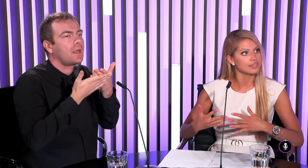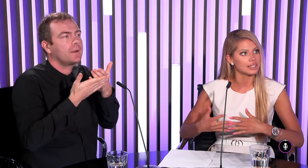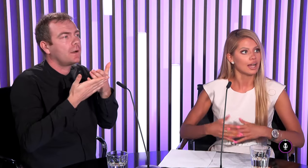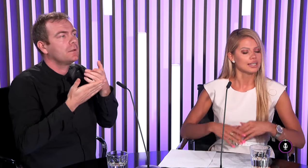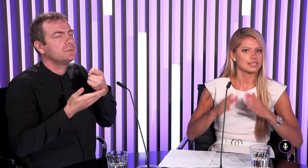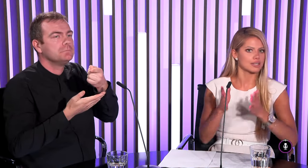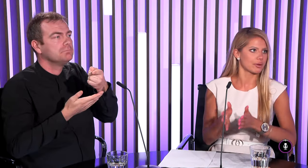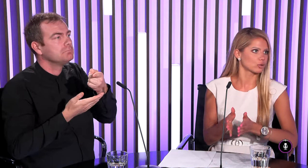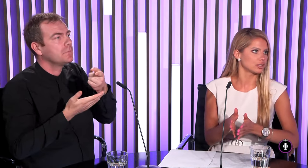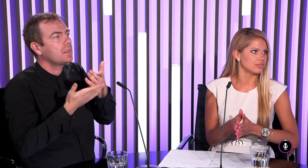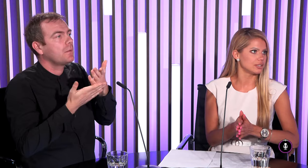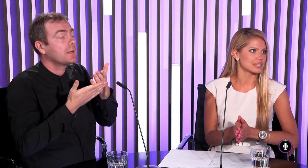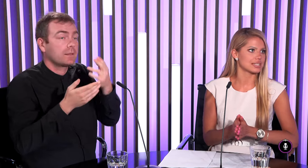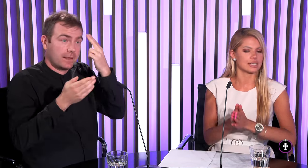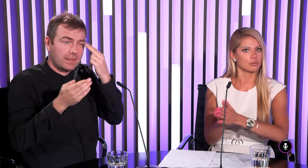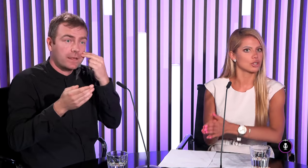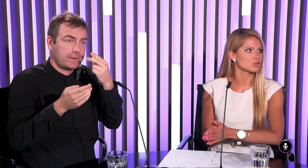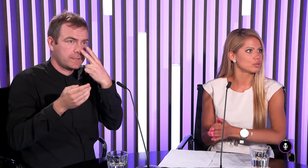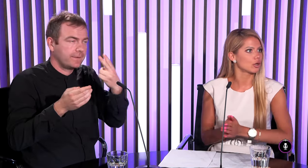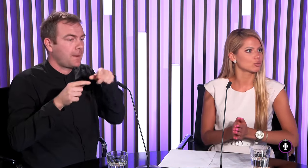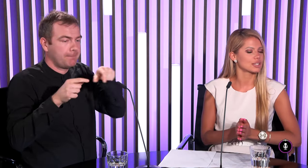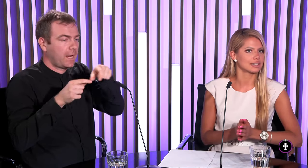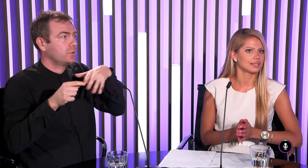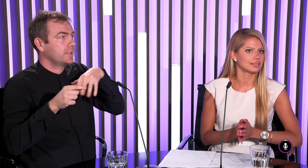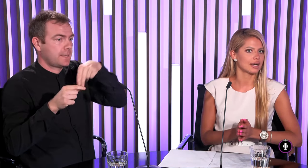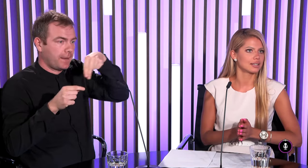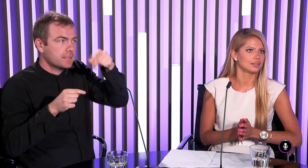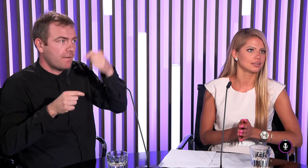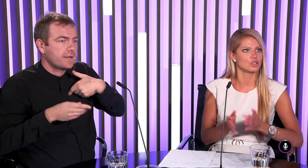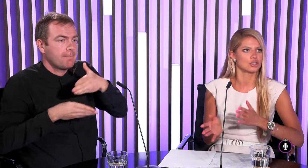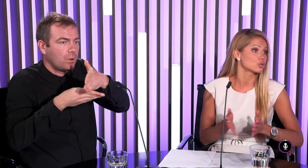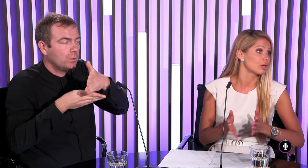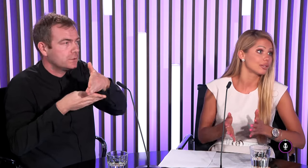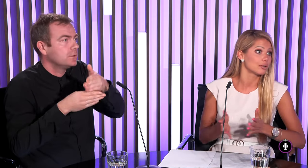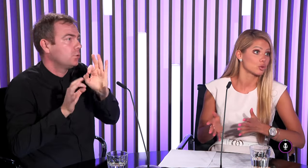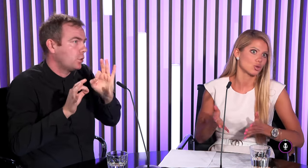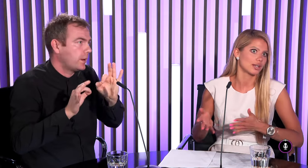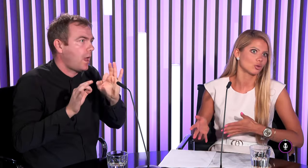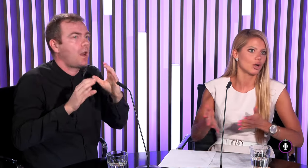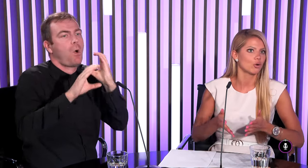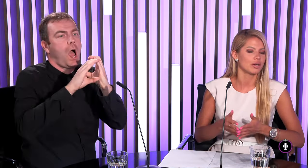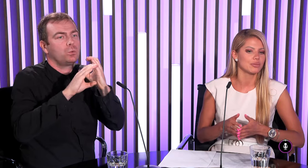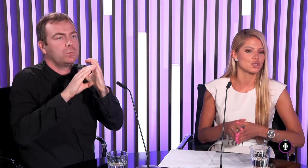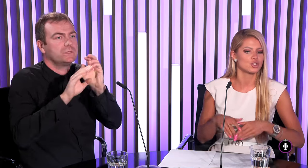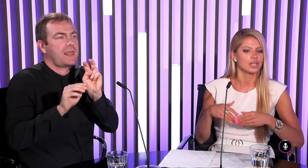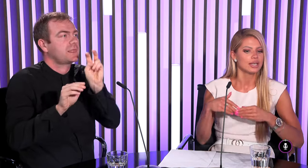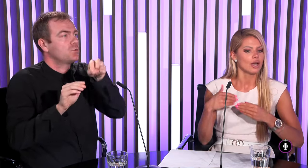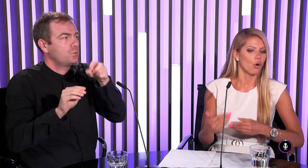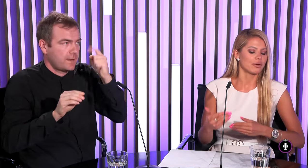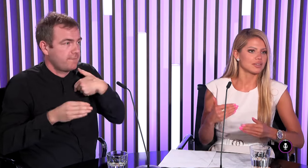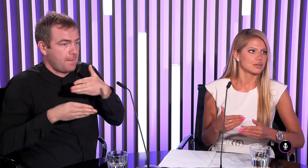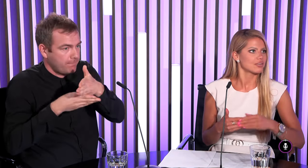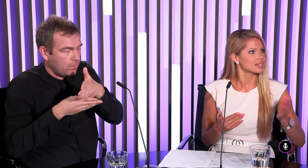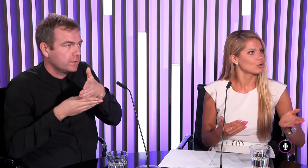ľudia ktorí nevidia cez ten prechod keď ich vidíme stať alebo nastúpiť do autobusa tak ďalej tak tiež je diskutabilné možno aj kto to ako príjme že či